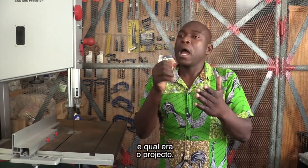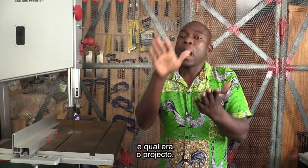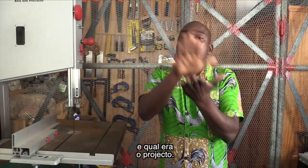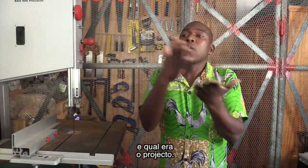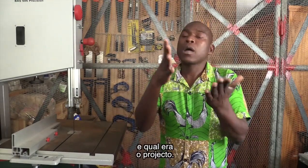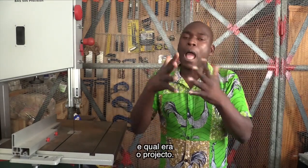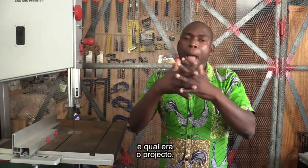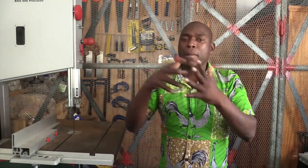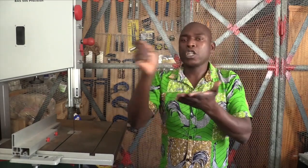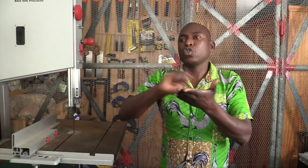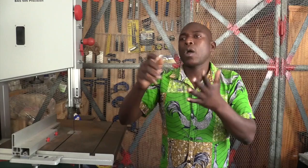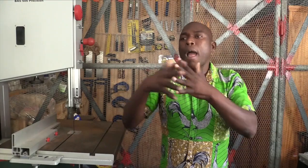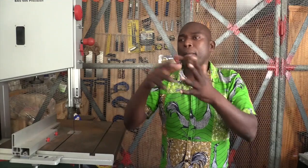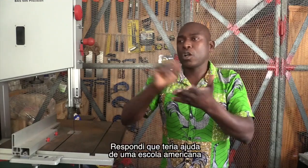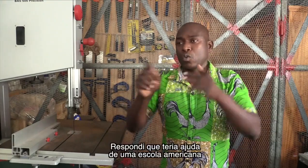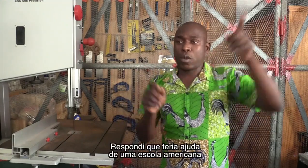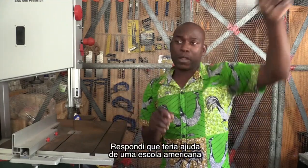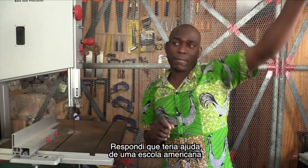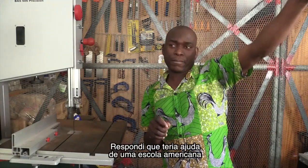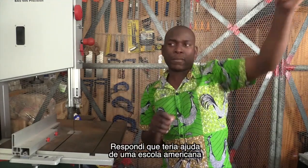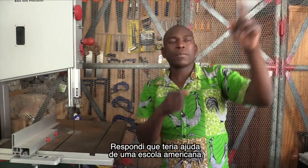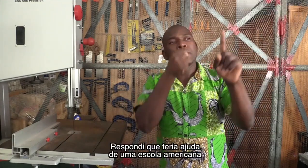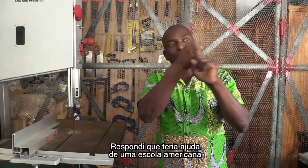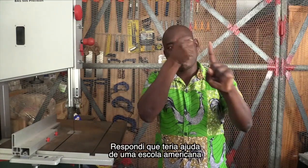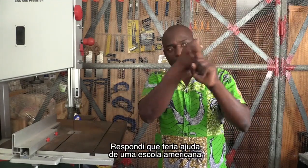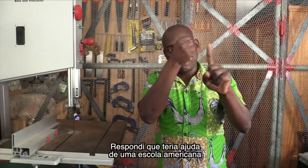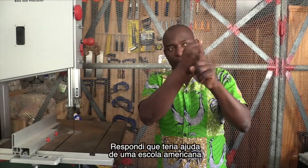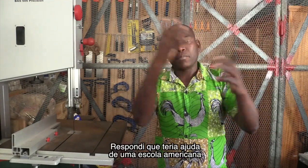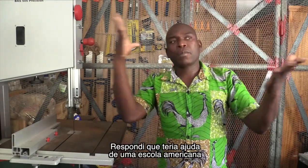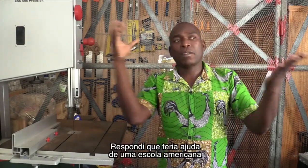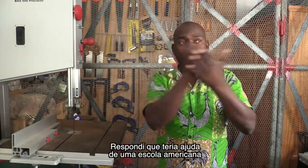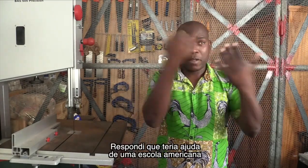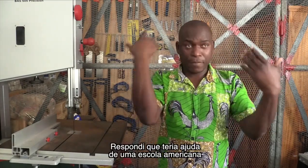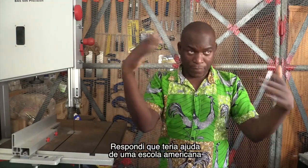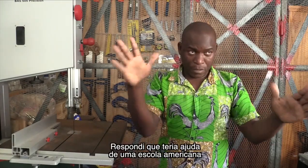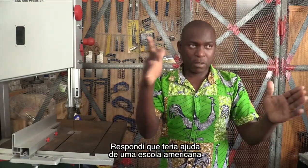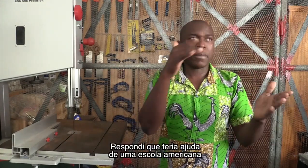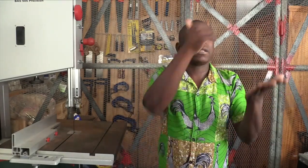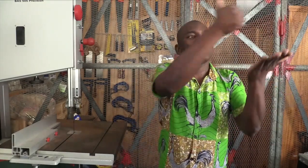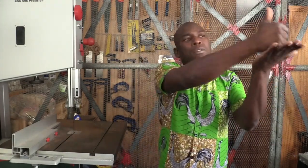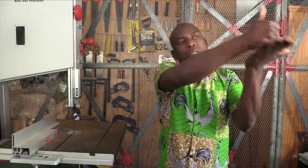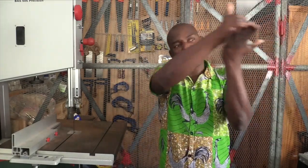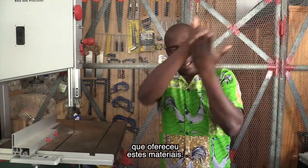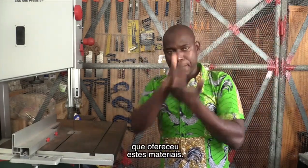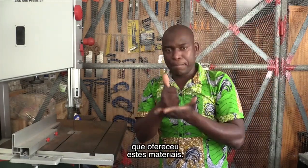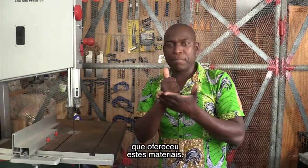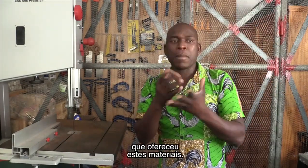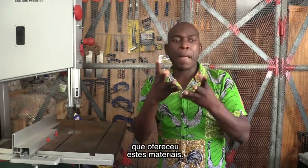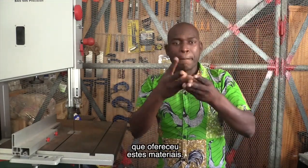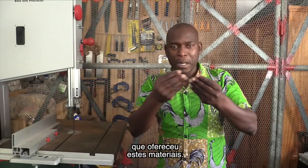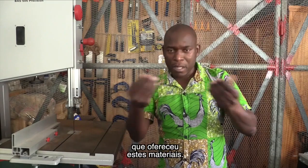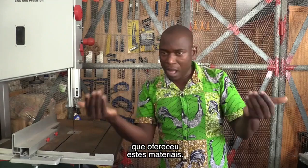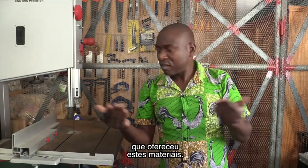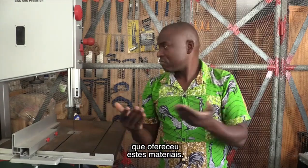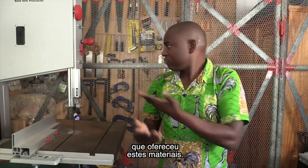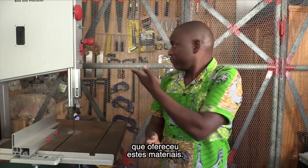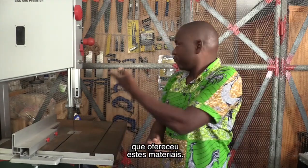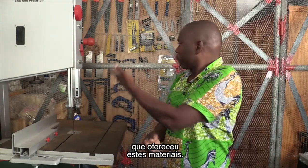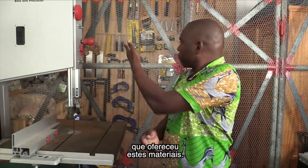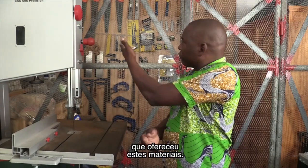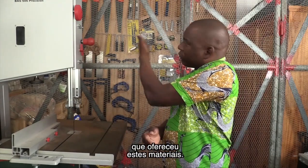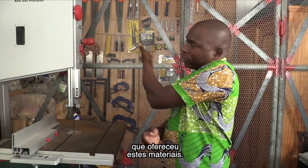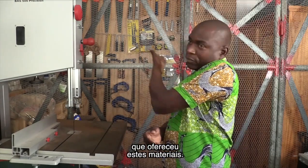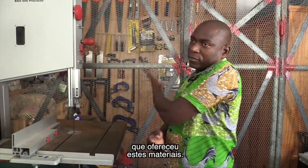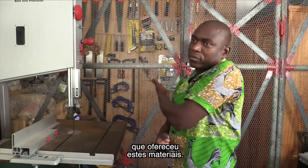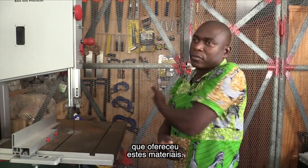projeto Respondi que teria a ajuda de uma escola americana Que ofereceu estes